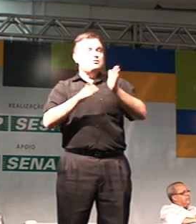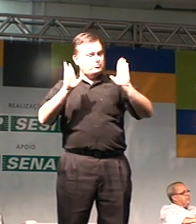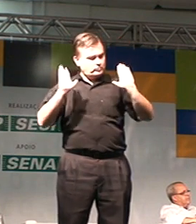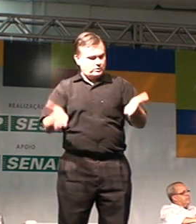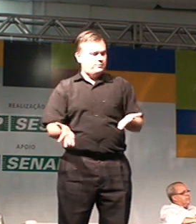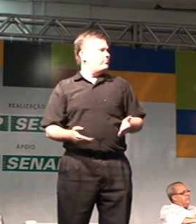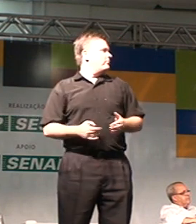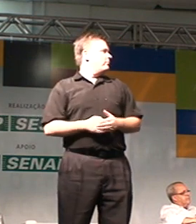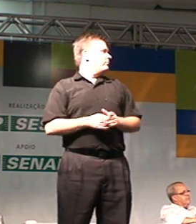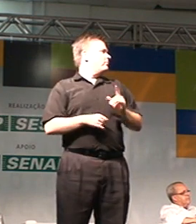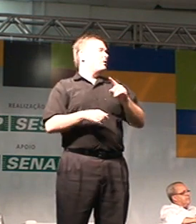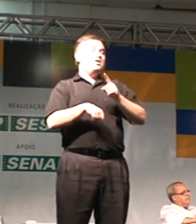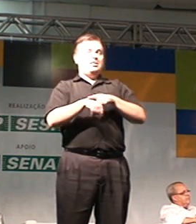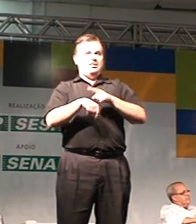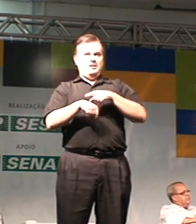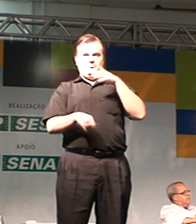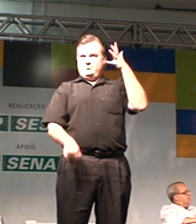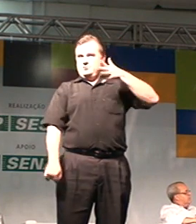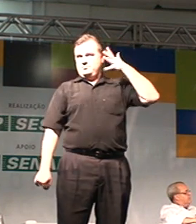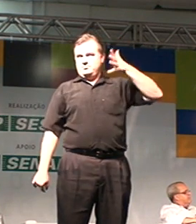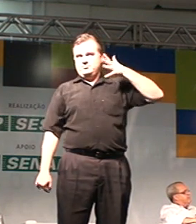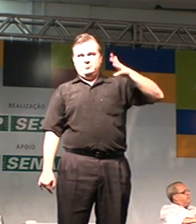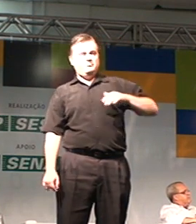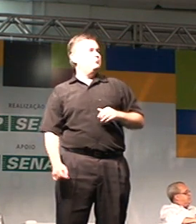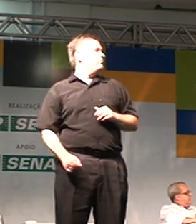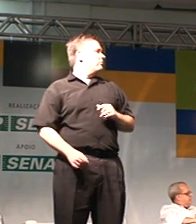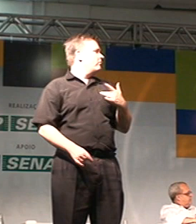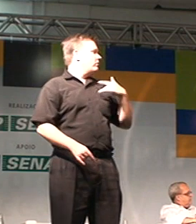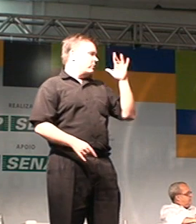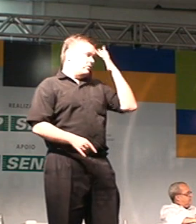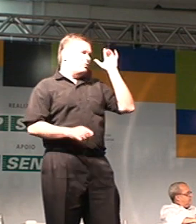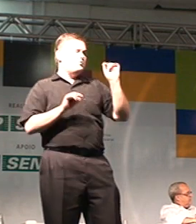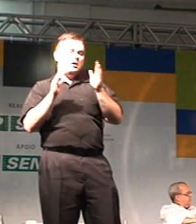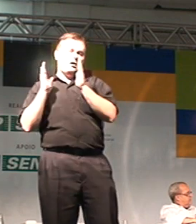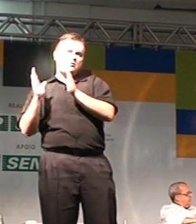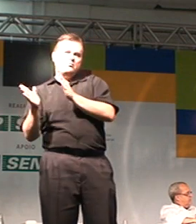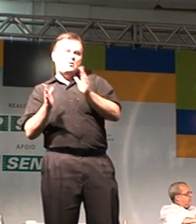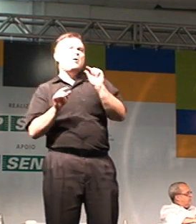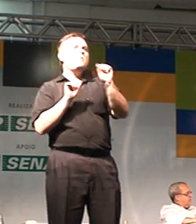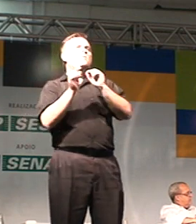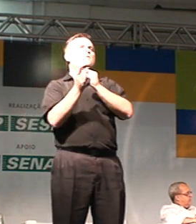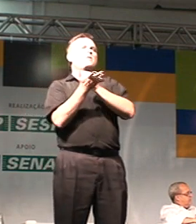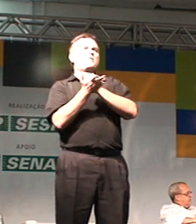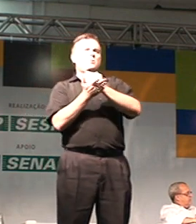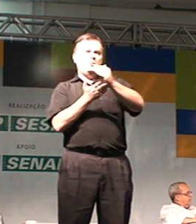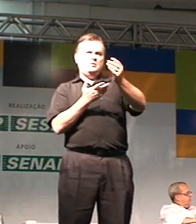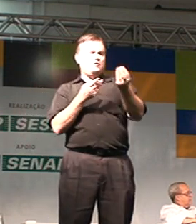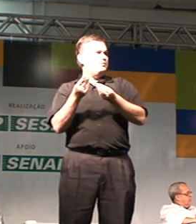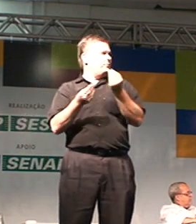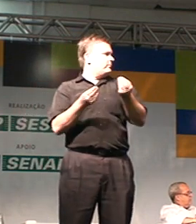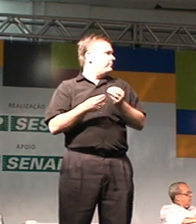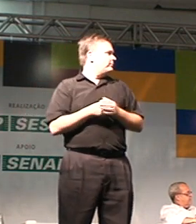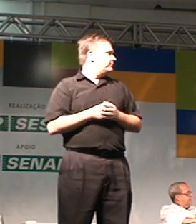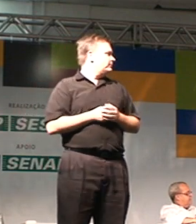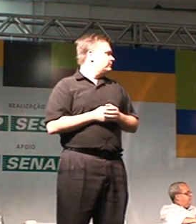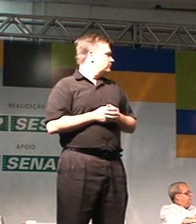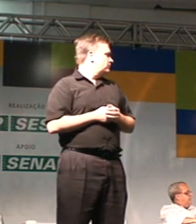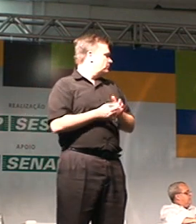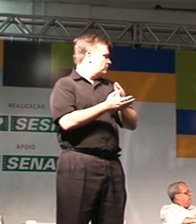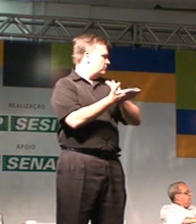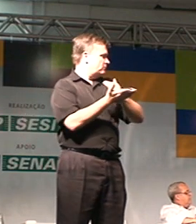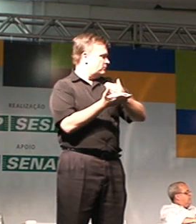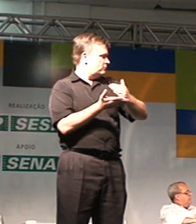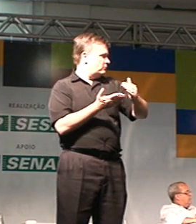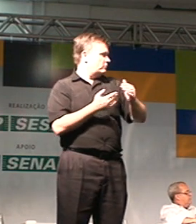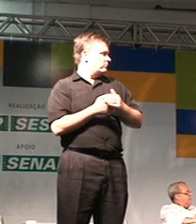Bem, eu não quero mais roubar o tempo dos nossos palestrantes. Eu não sei a ordem por quem a gente deve começar nessa cerimônia, não sei pode me informar. Começaria